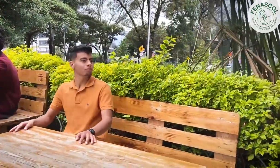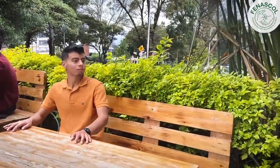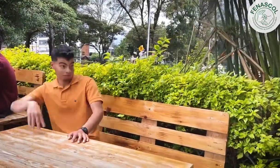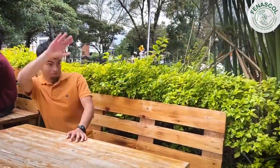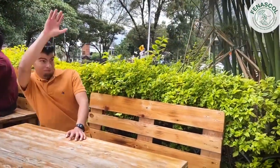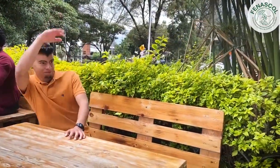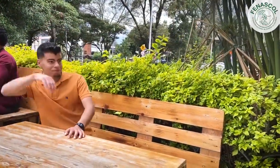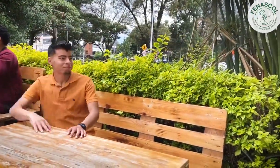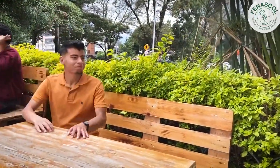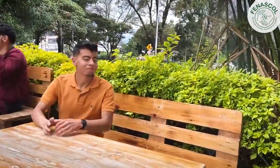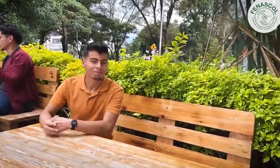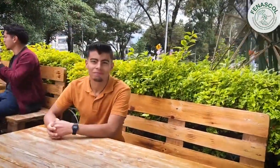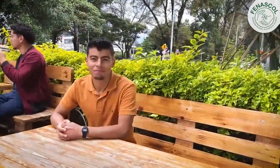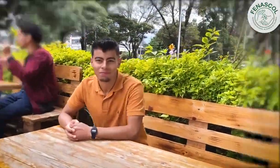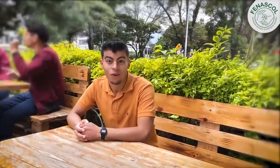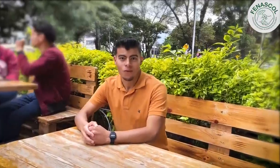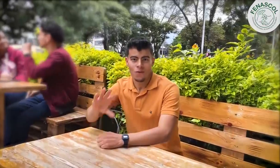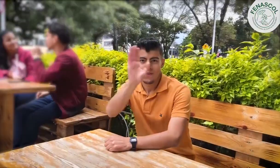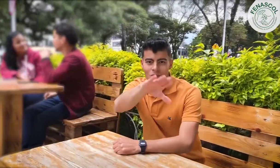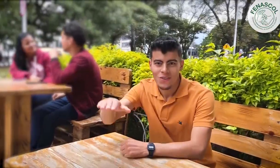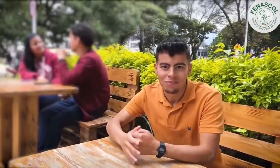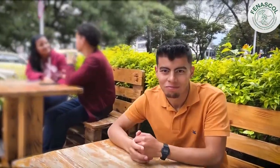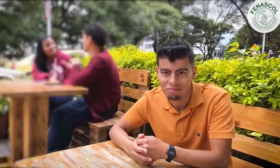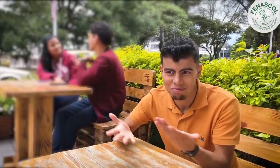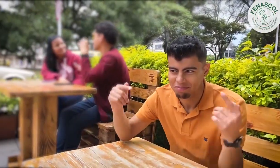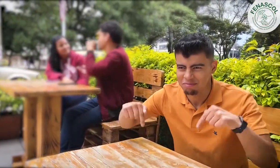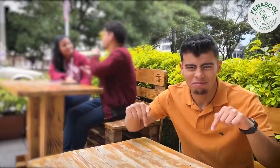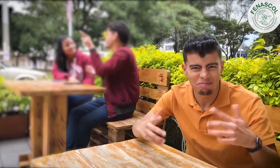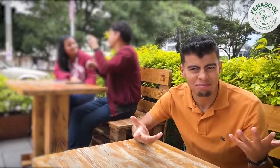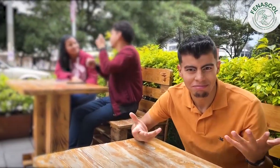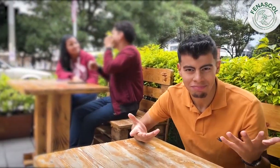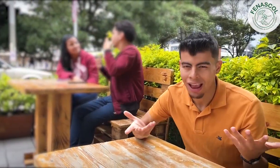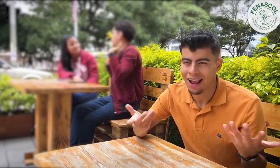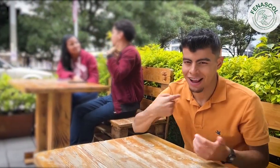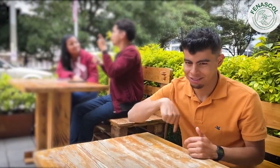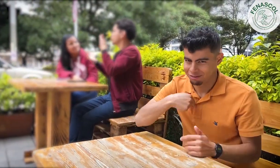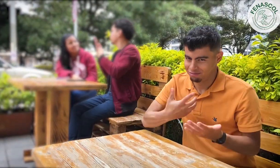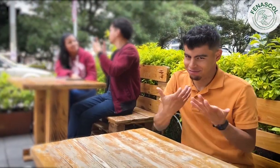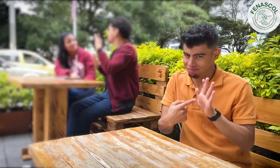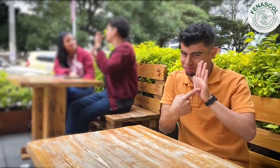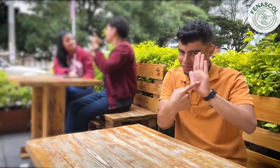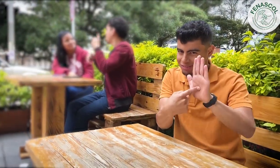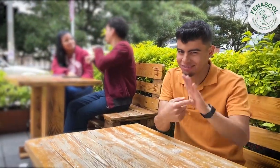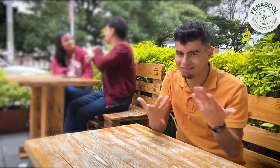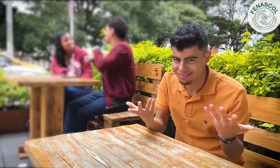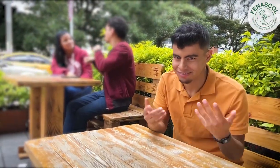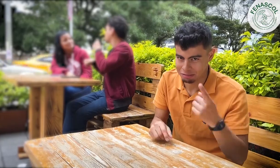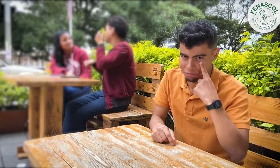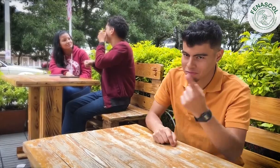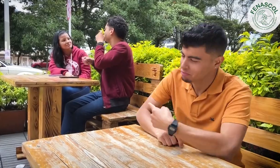¡Ey! ¡Hola! Quiero mostrarles algo aquí. ¿Pueden verlos